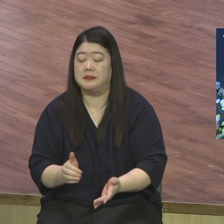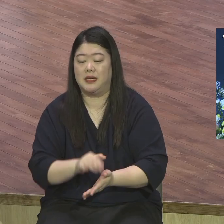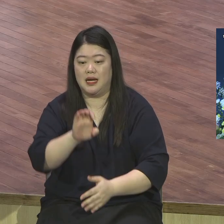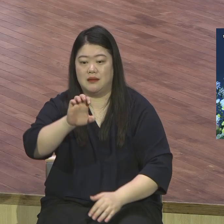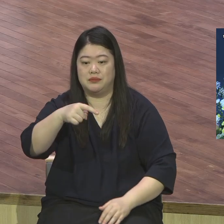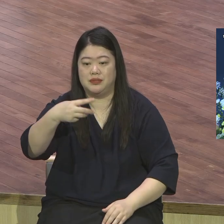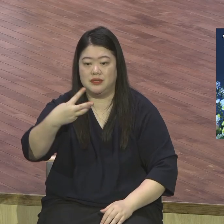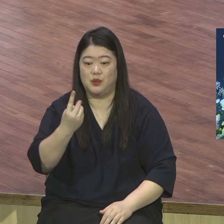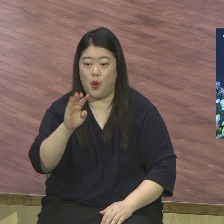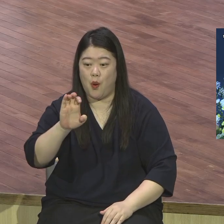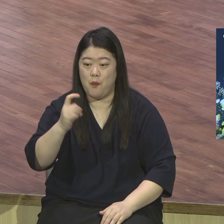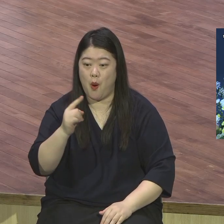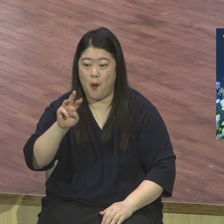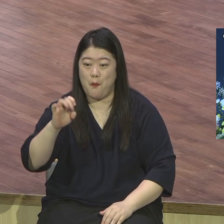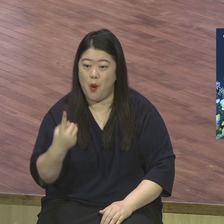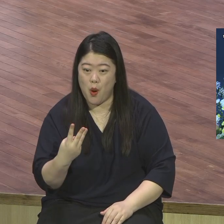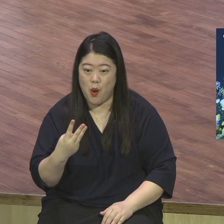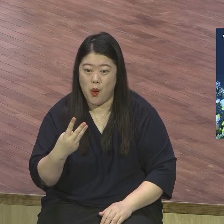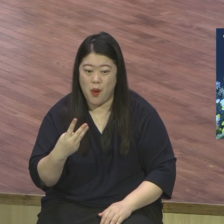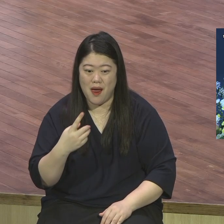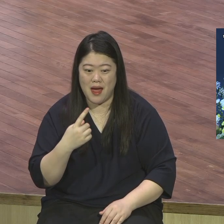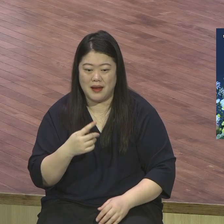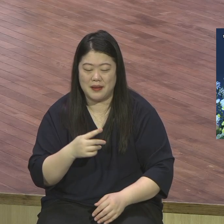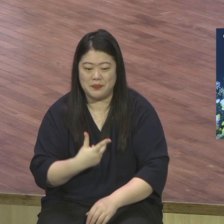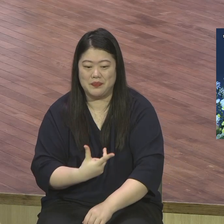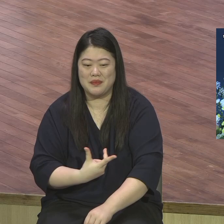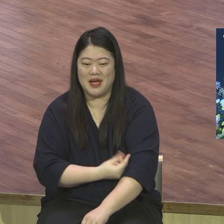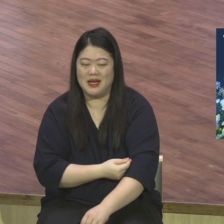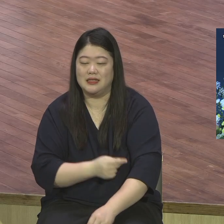거의 대부분 죽든지 쫓겨가든지